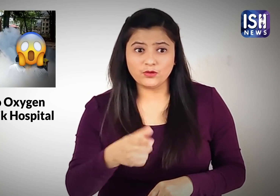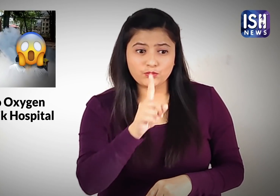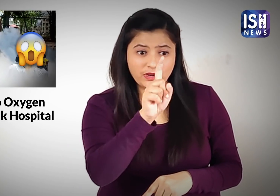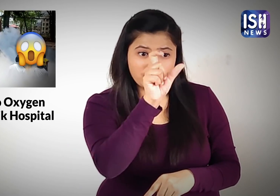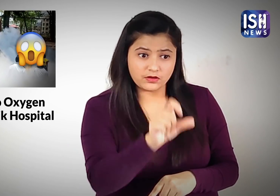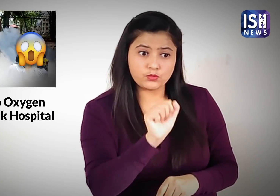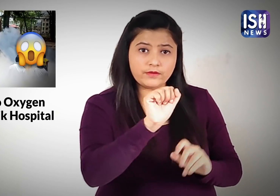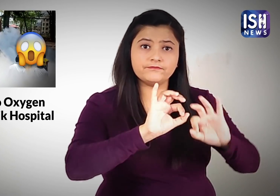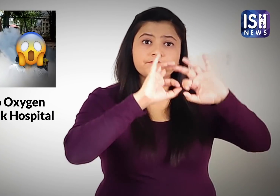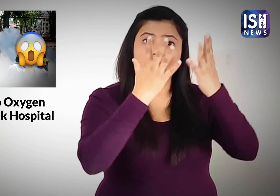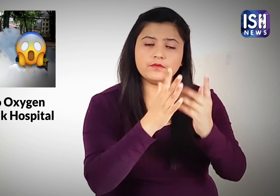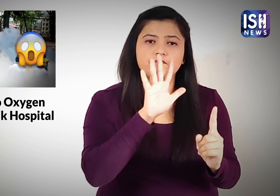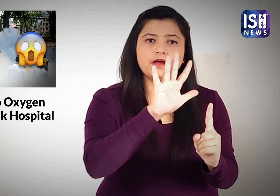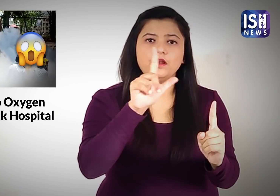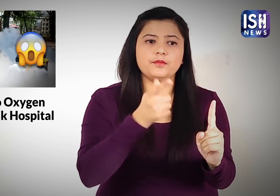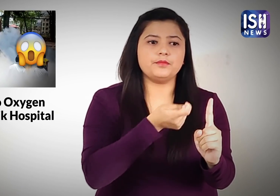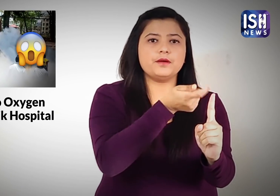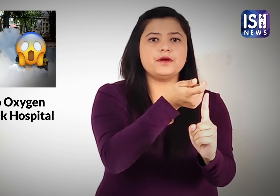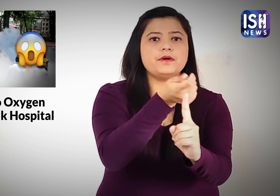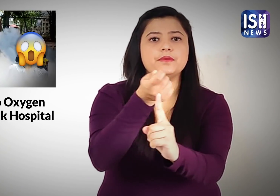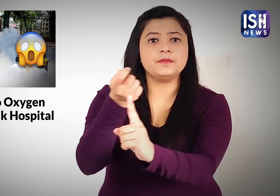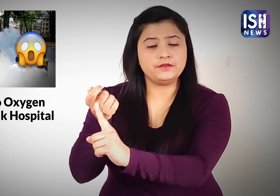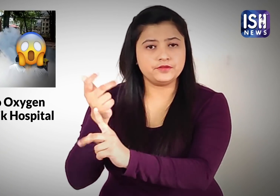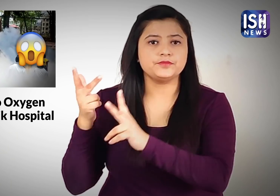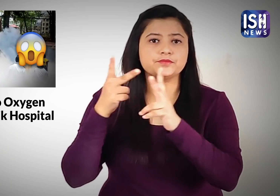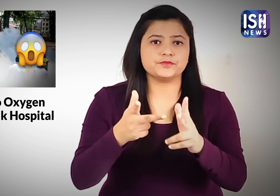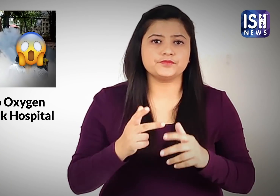प्रत्यक रुतक के परिवार को पांच लाग रुपे दिये जाएंगे